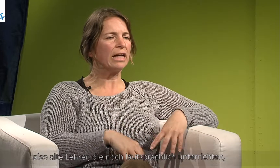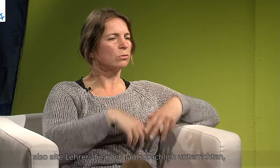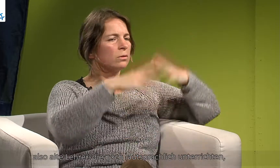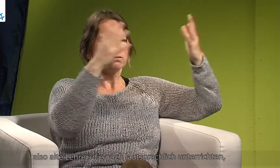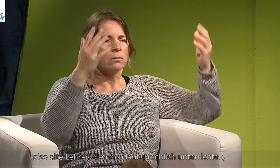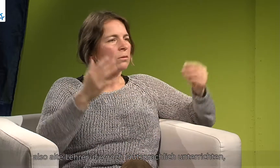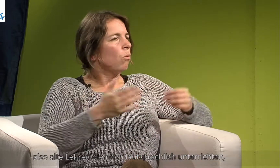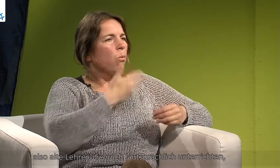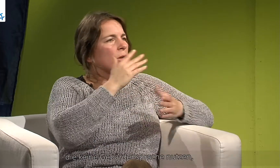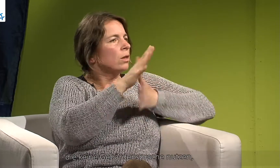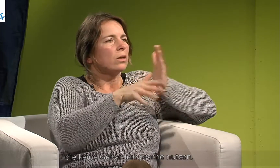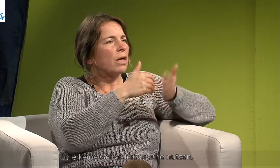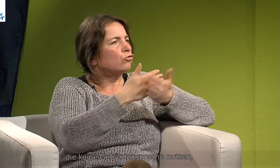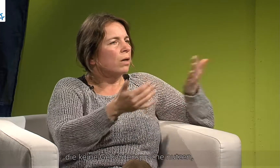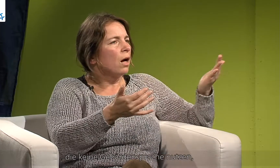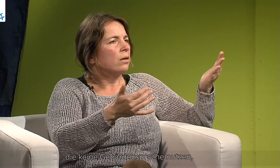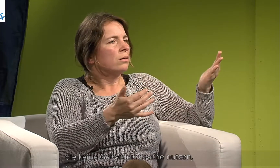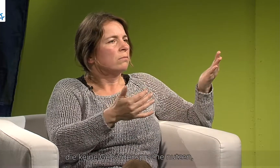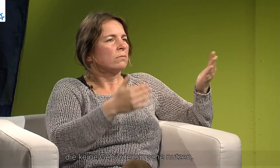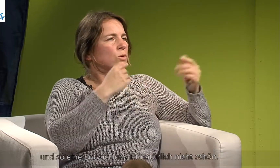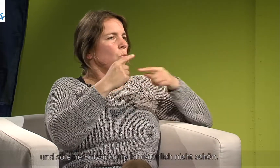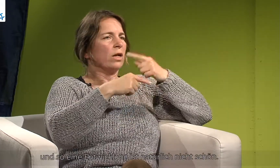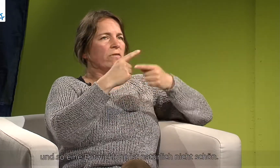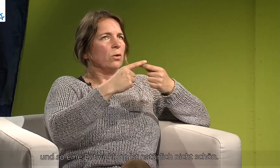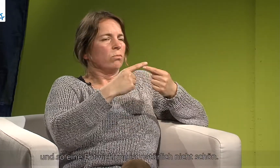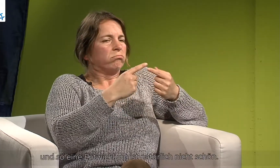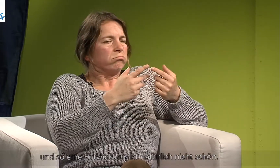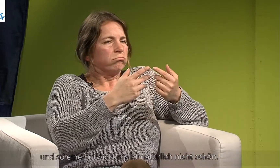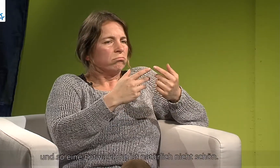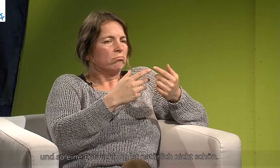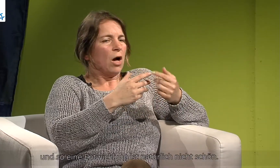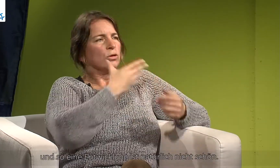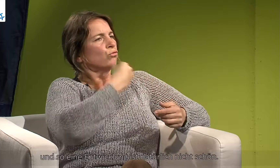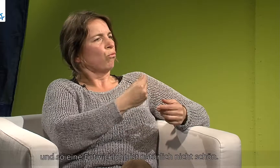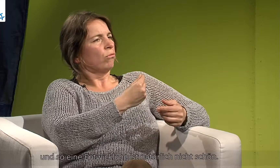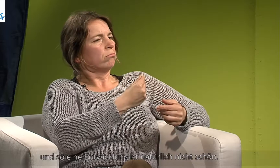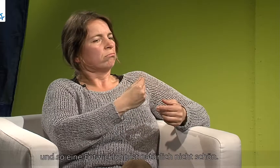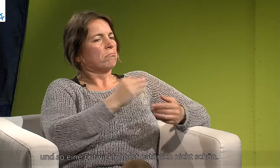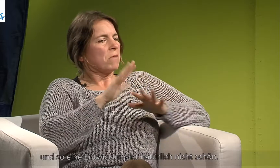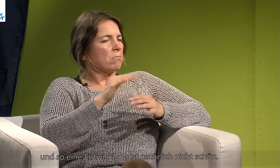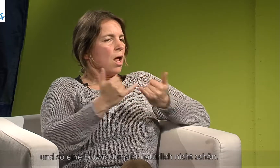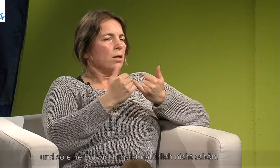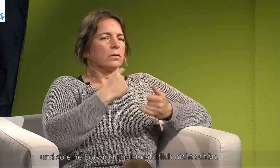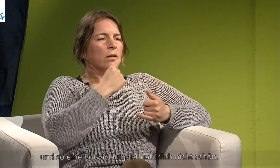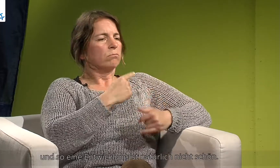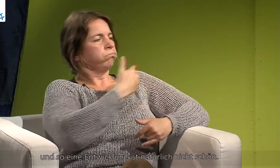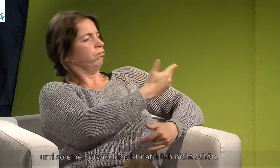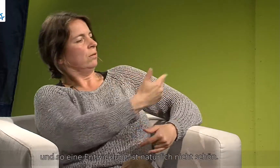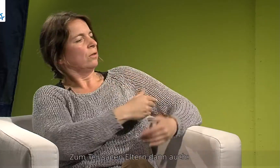unterrichten, die keine Gebärdensprache nutzen. Und ja, das ist natürlich auch nicht schön, also eine solche Entwicklung. Zum Teil sagen